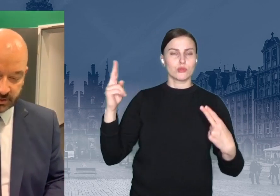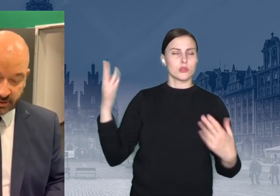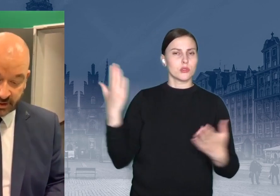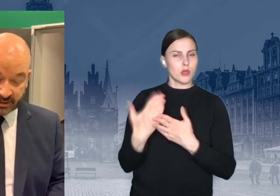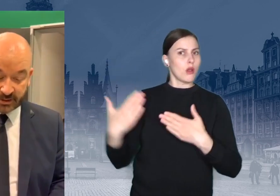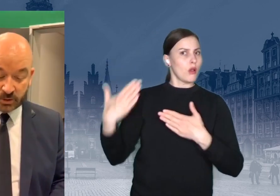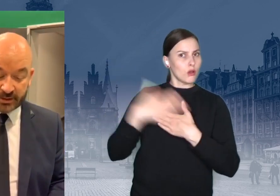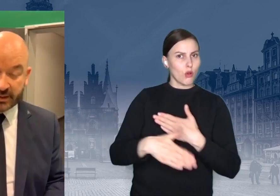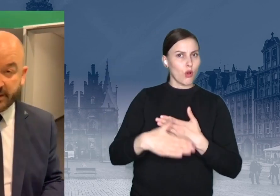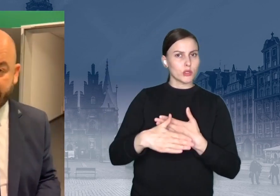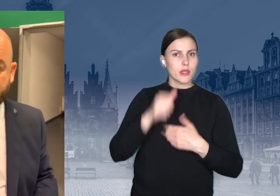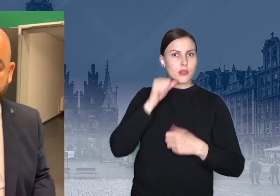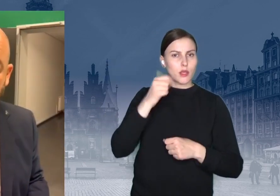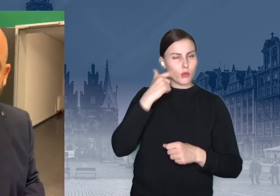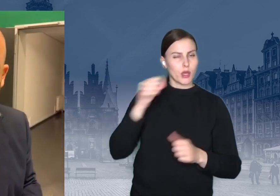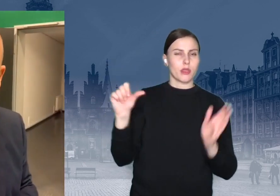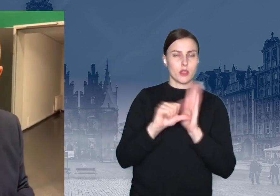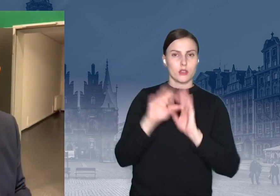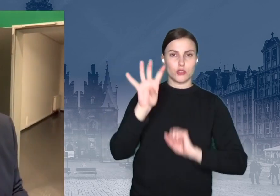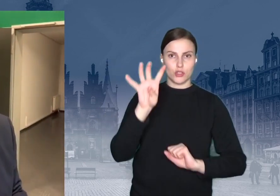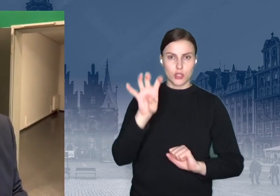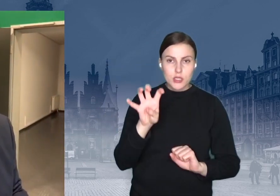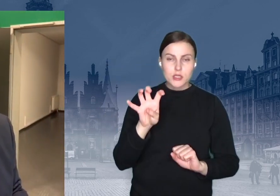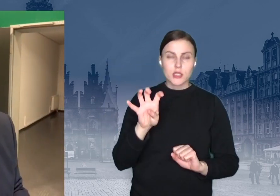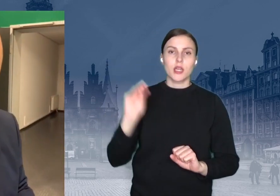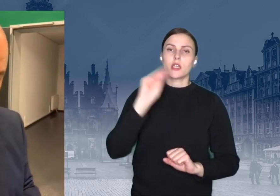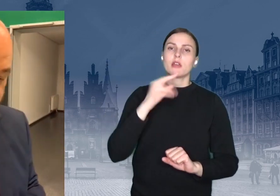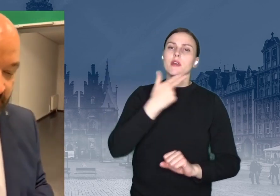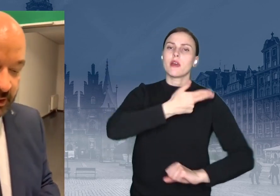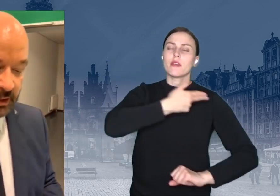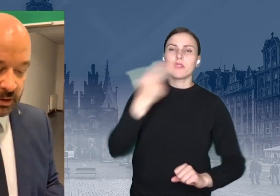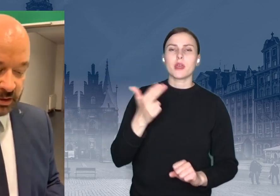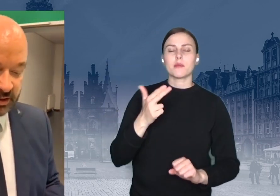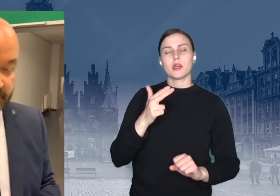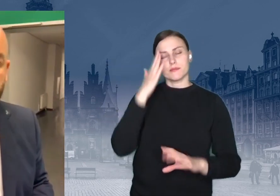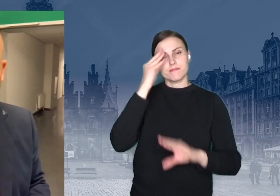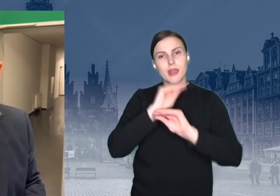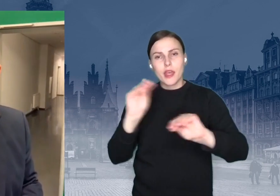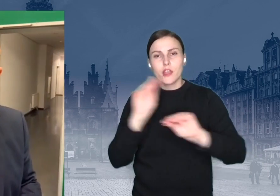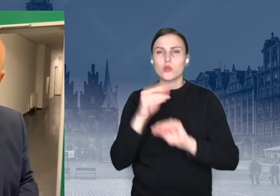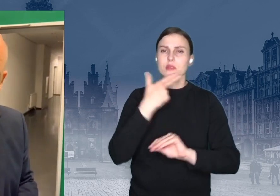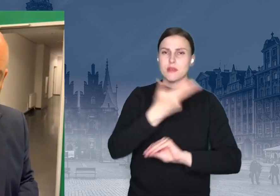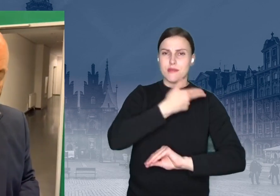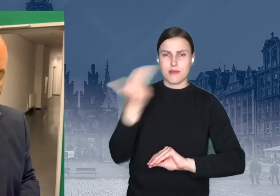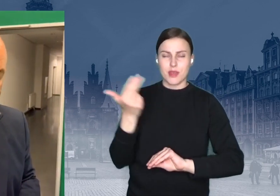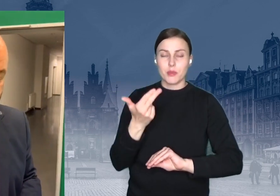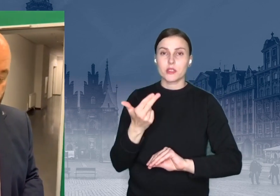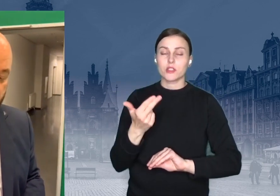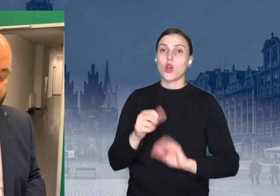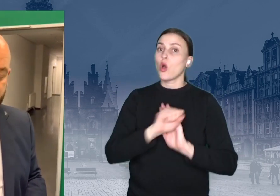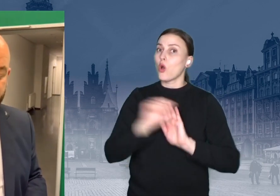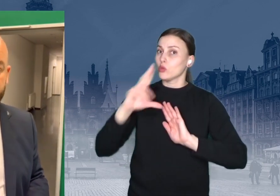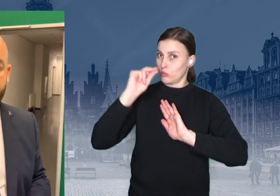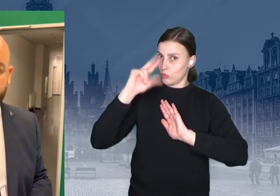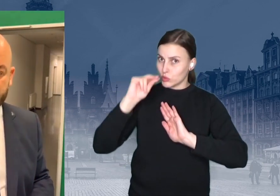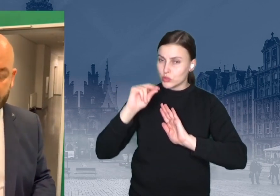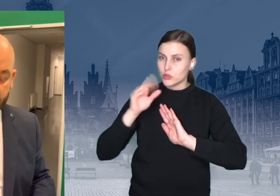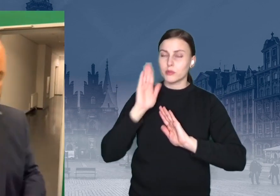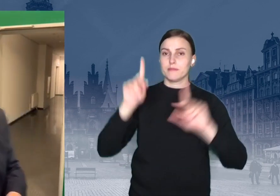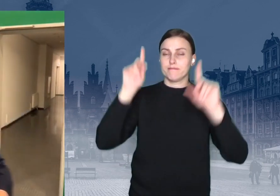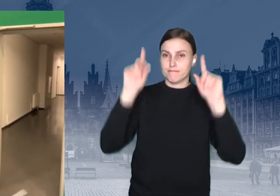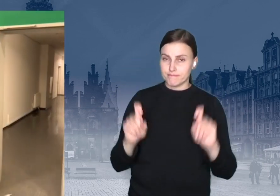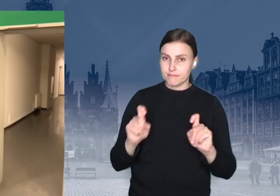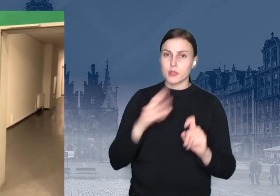parwie 1400. I słuchajcie, z takich jeszcze edukacyjnych tematów, to chcę powiedzieć, że od poniedziałku startujemy z